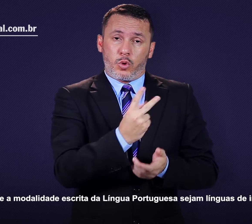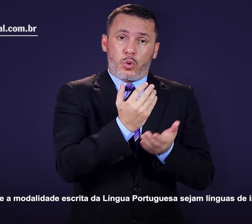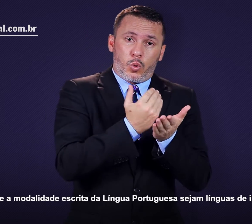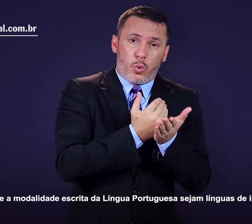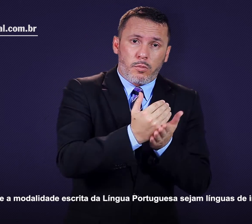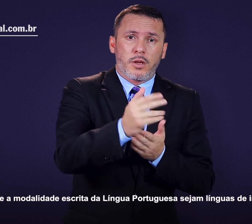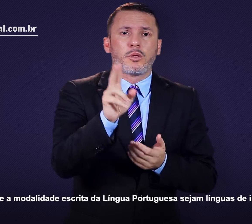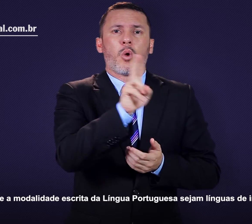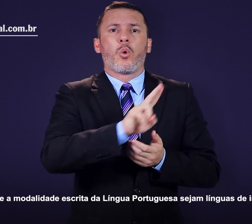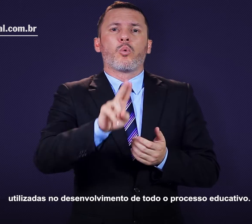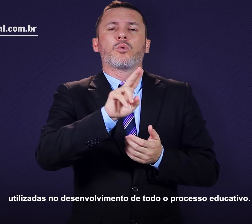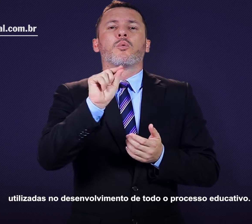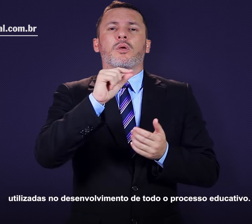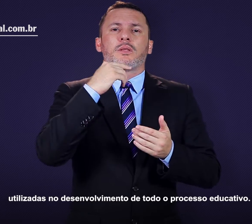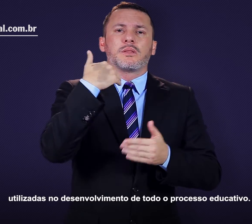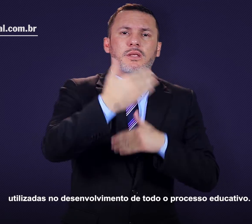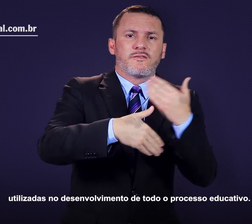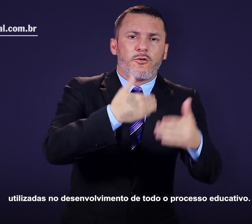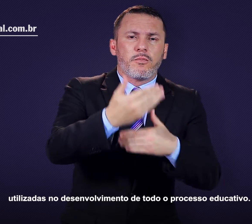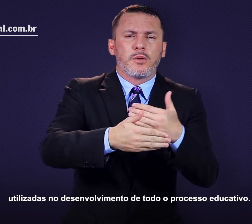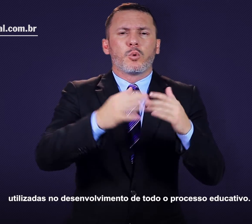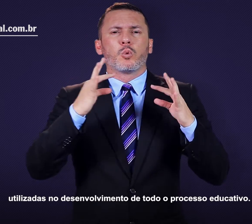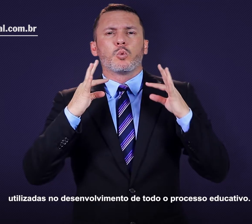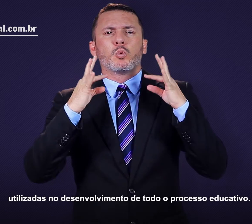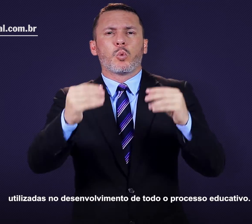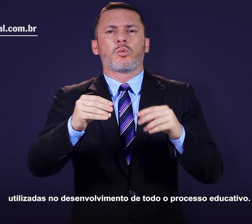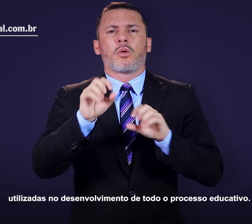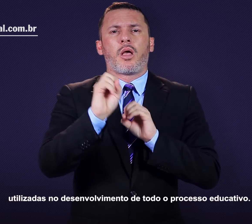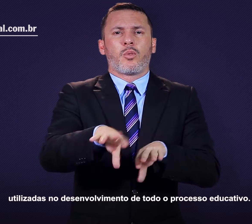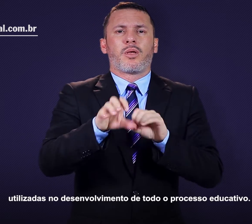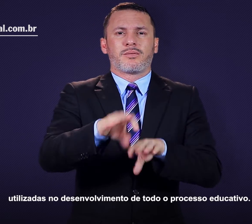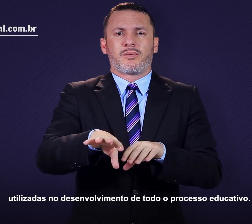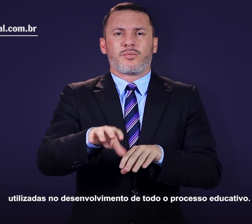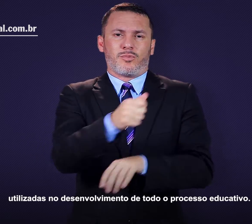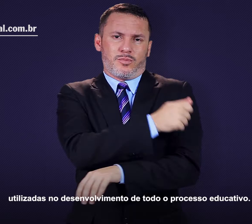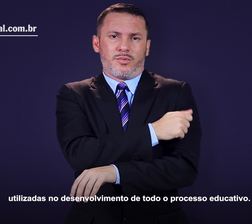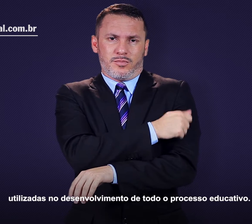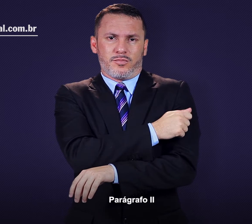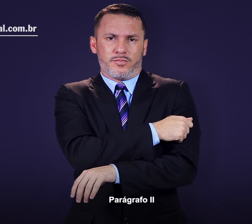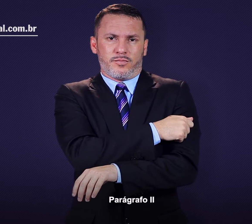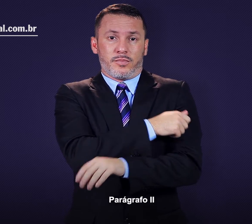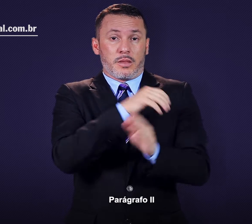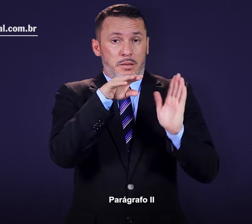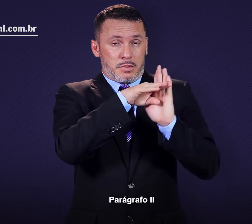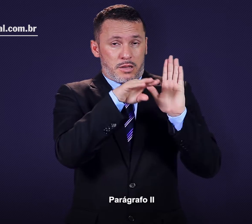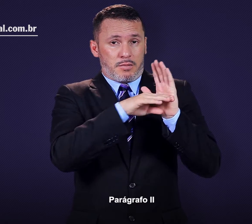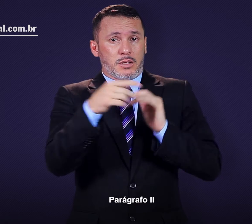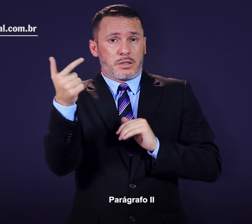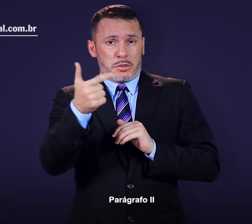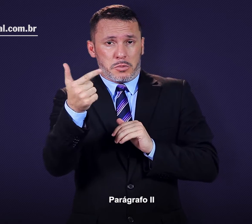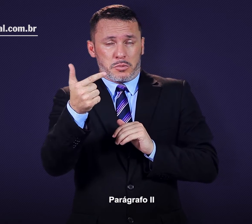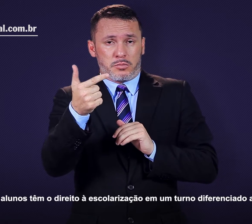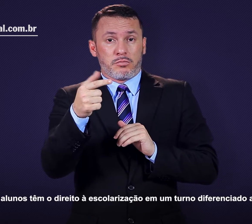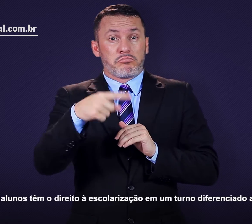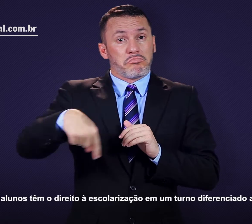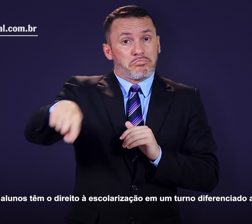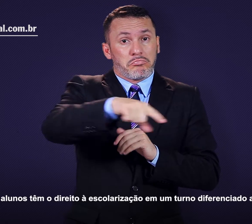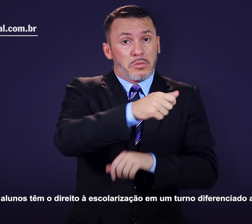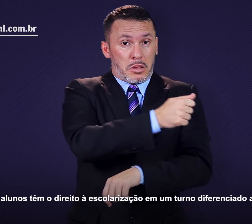línguas de instrução utilizadas no desenvolvimento de todo o processo educativo. § 2º. Os alunos têm o